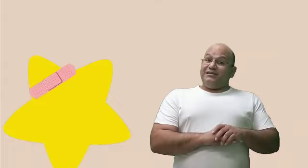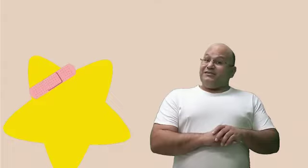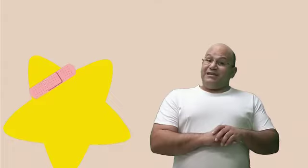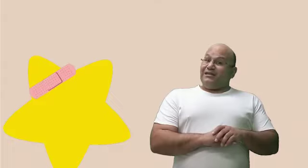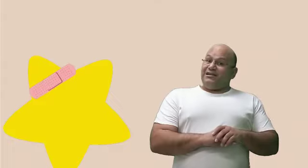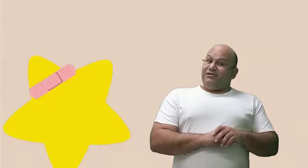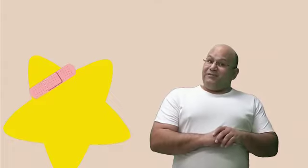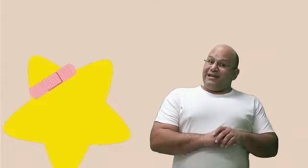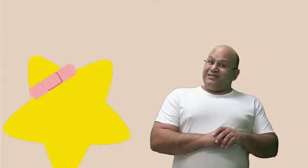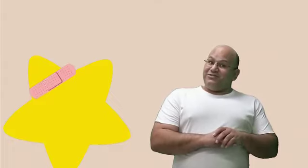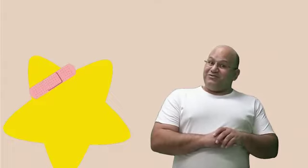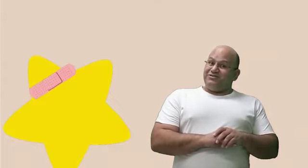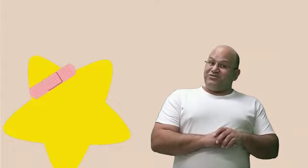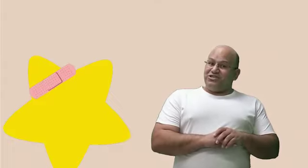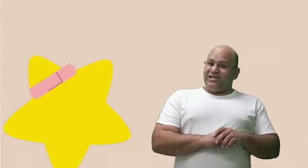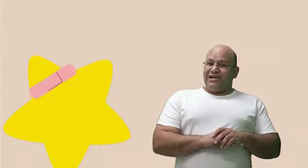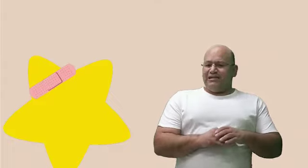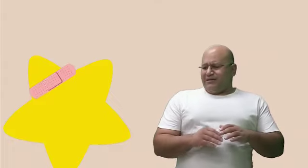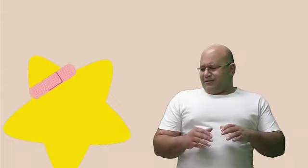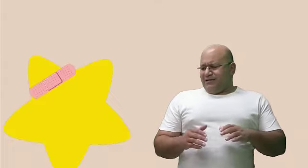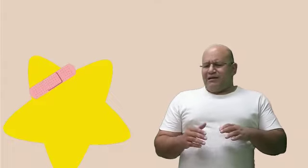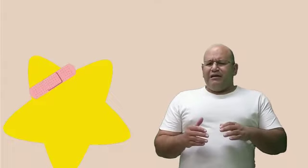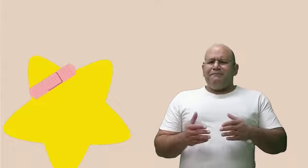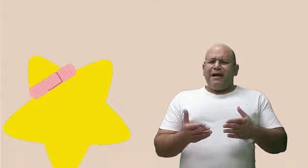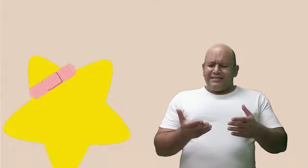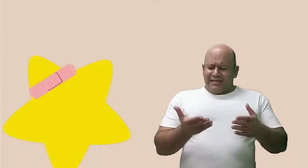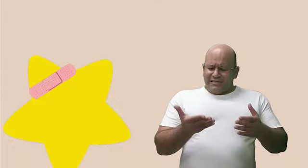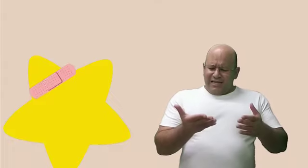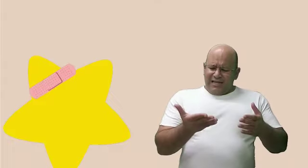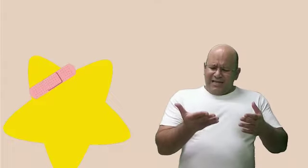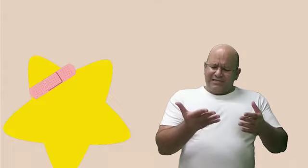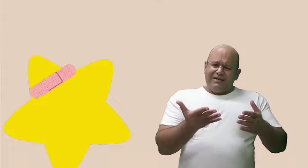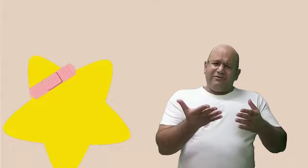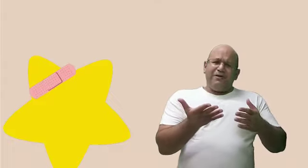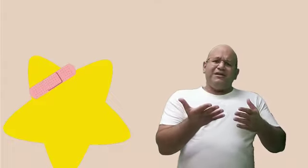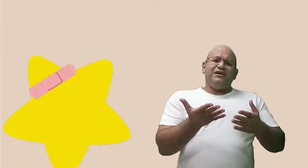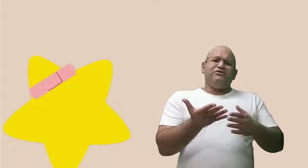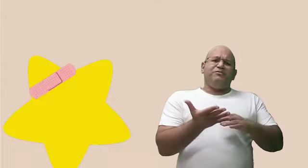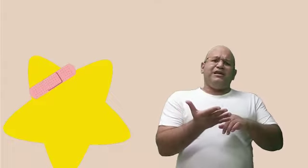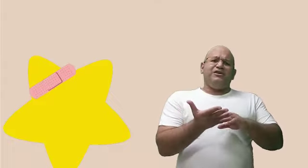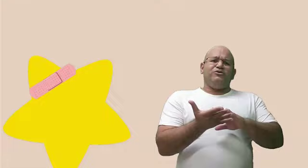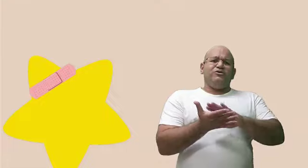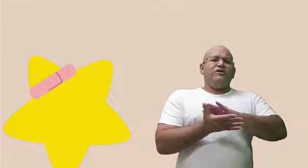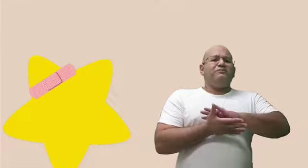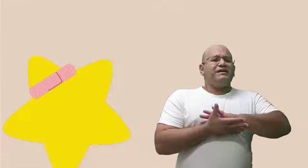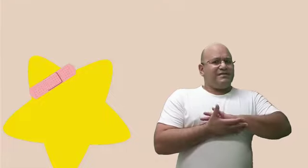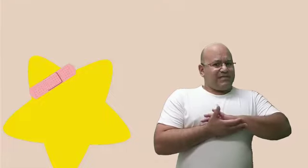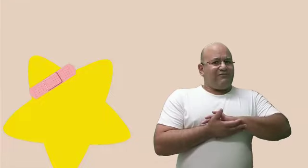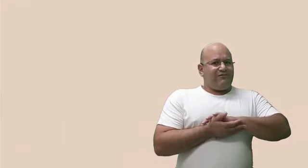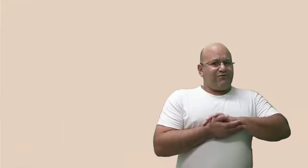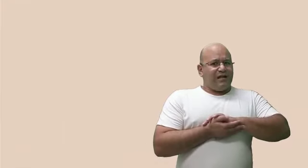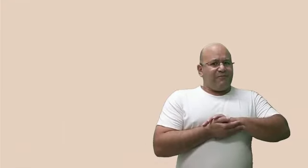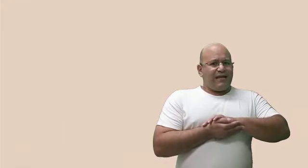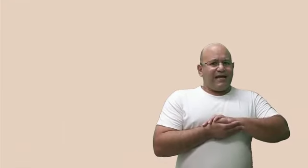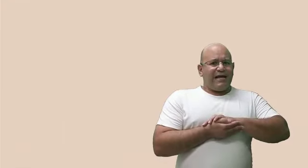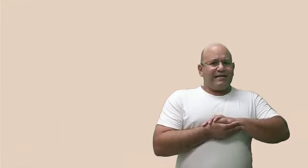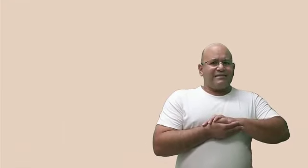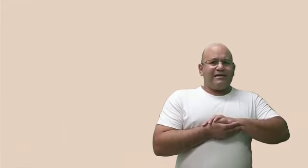que a estrela não aparece durante o dia. Mas a estrelinha estava perdendo brilho, precisava voltar para casa.